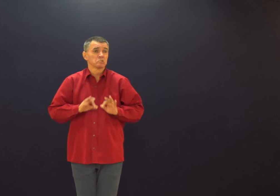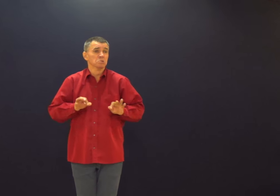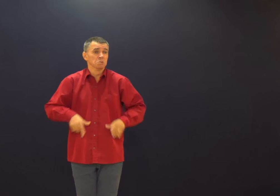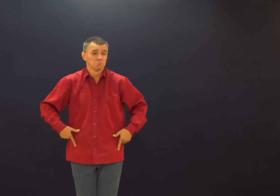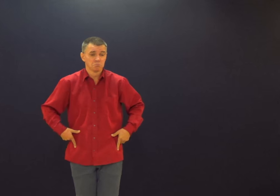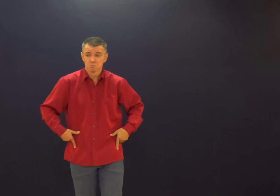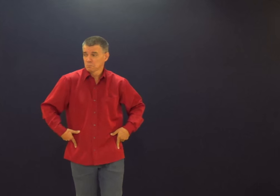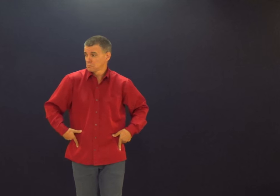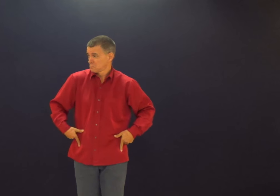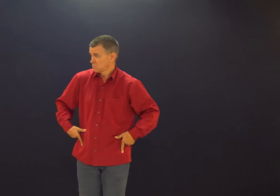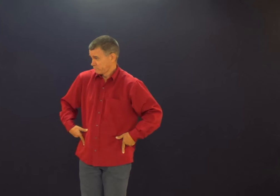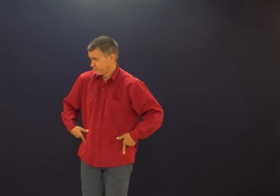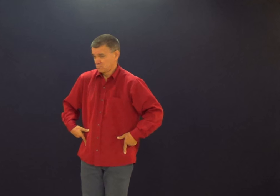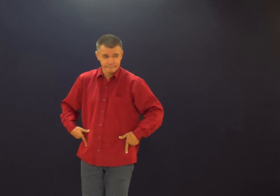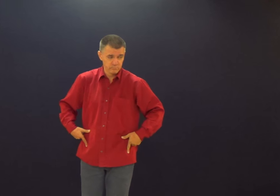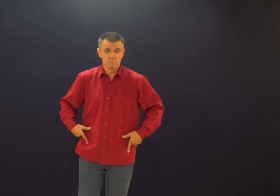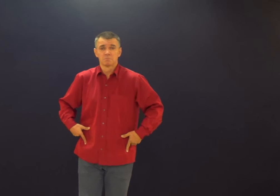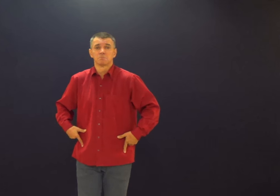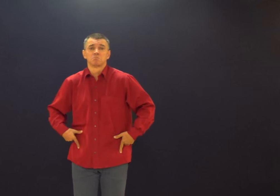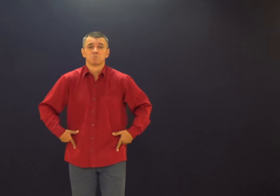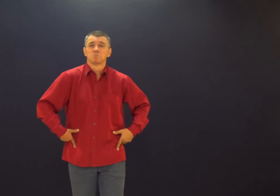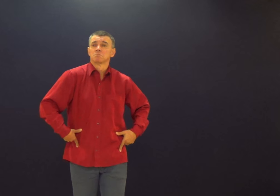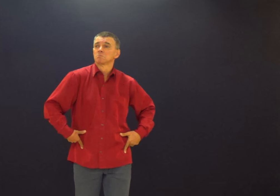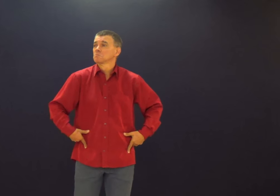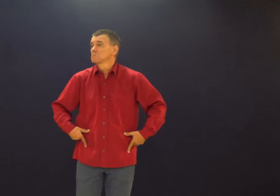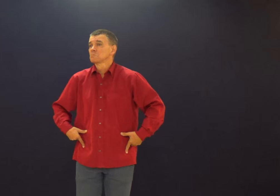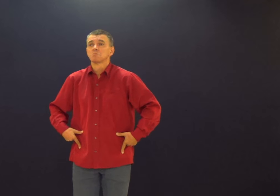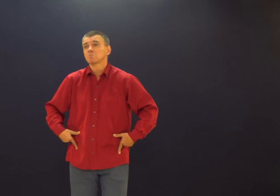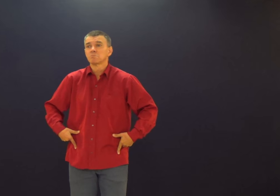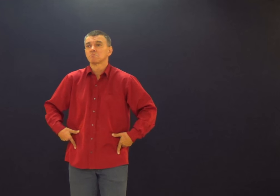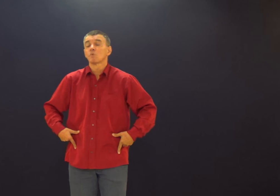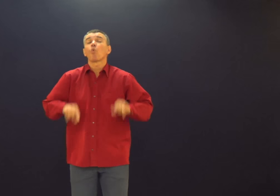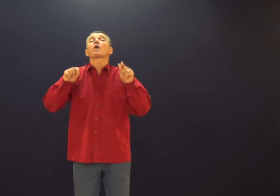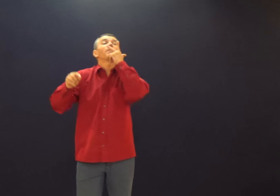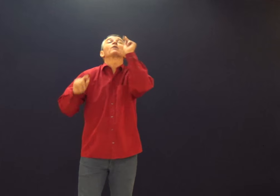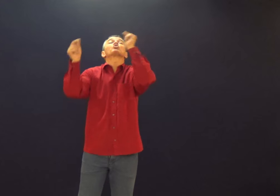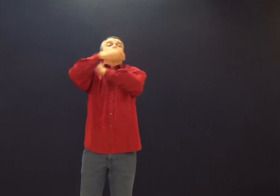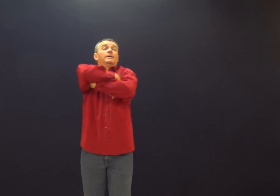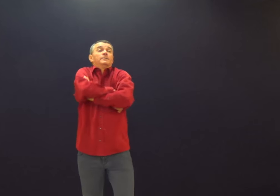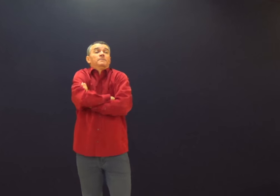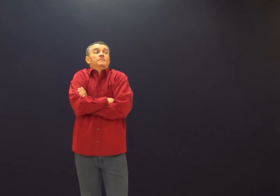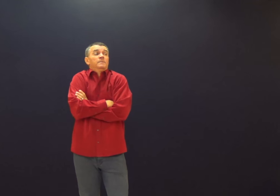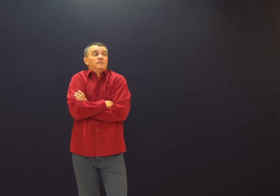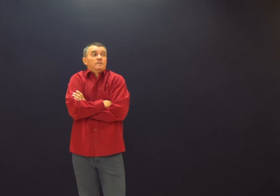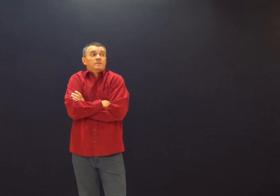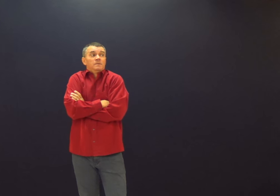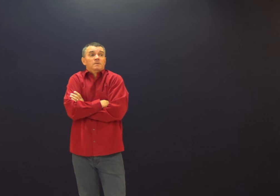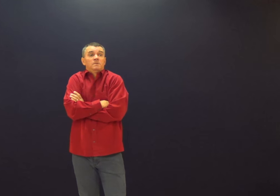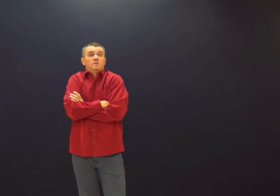O moço chega, dá uma olhada, cumprimenta. Parece com o que essa situação?